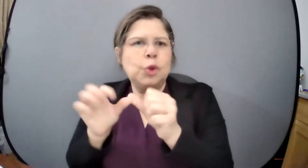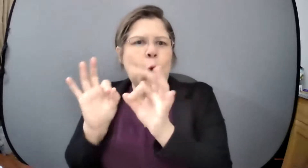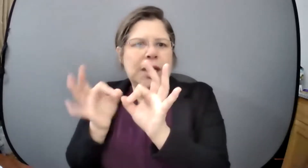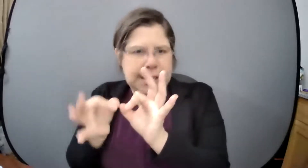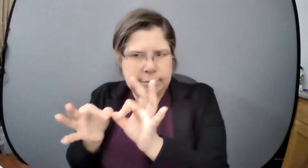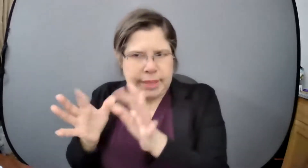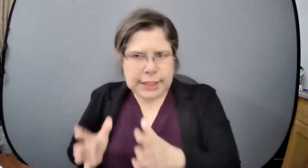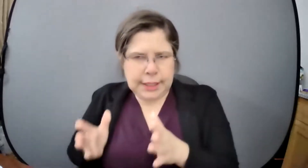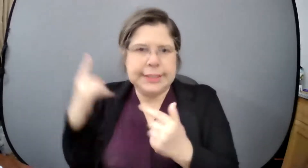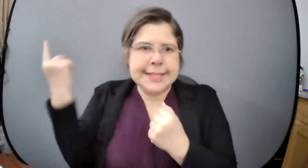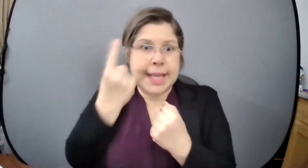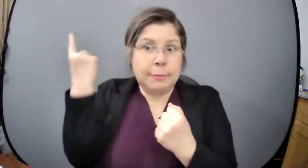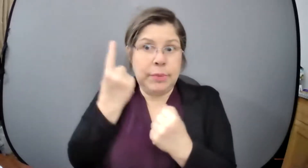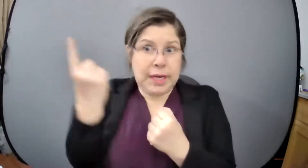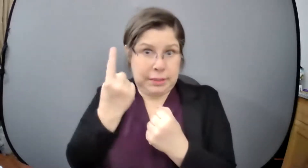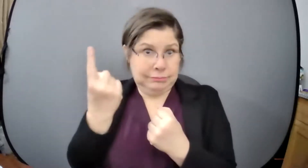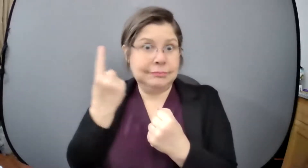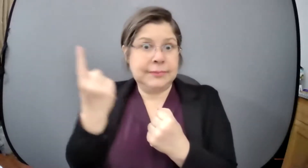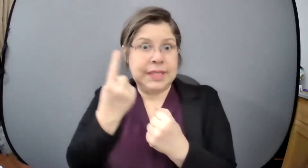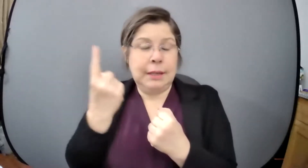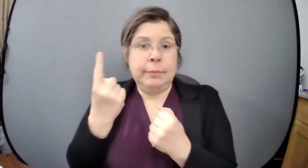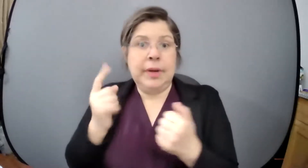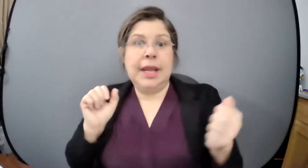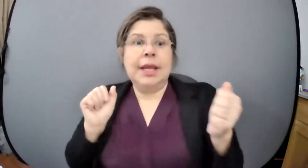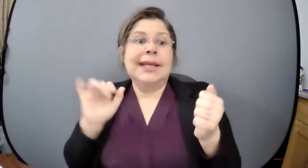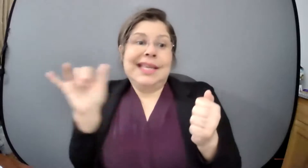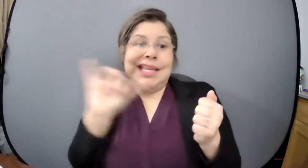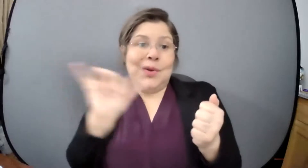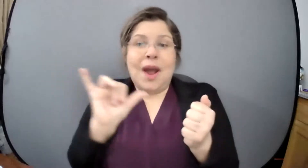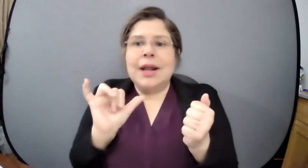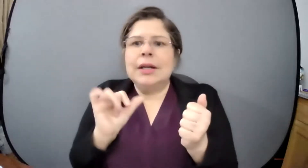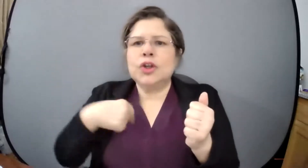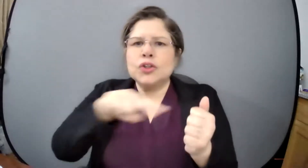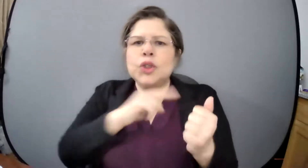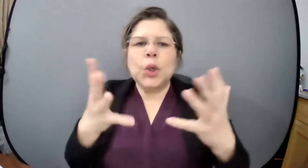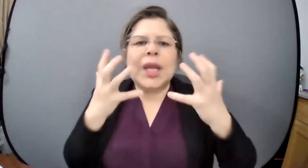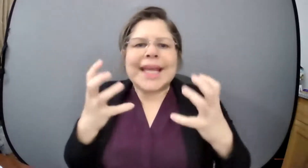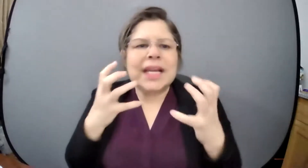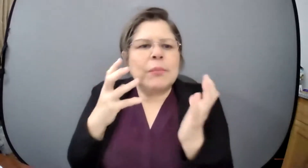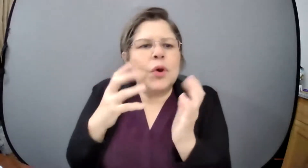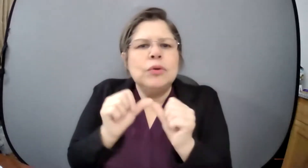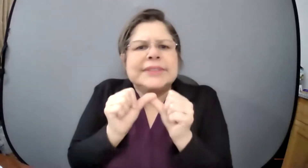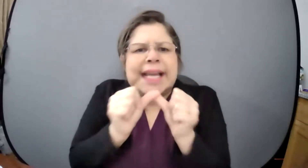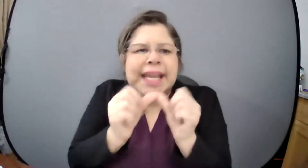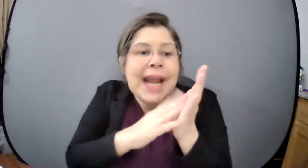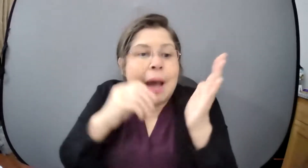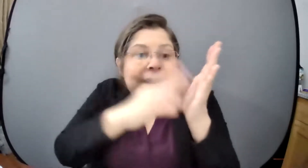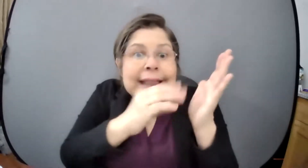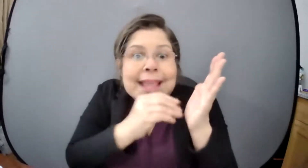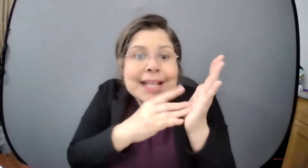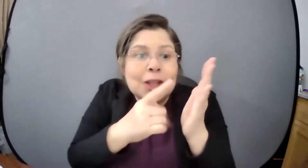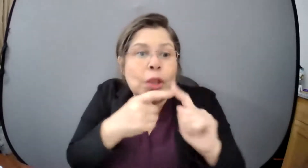incluirles y y con seguir aprendiendo de ustedes porque la la realidad es que tenemos sabemos